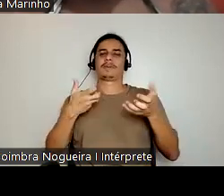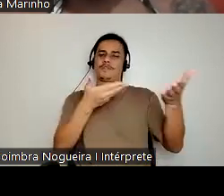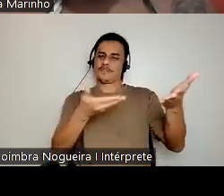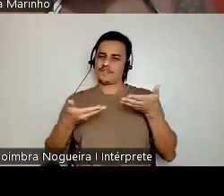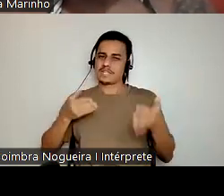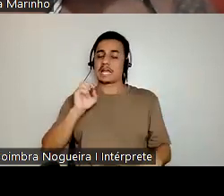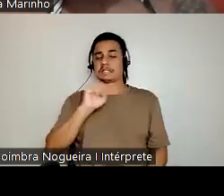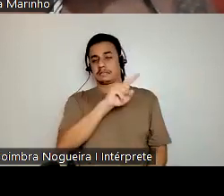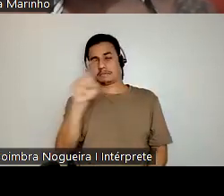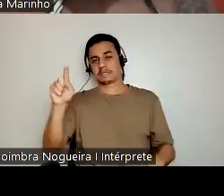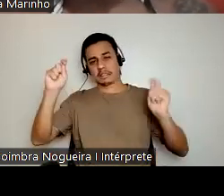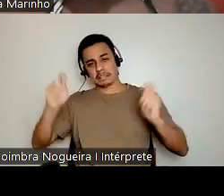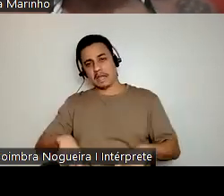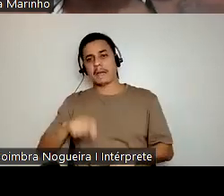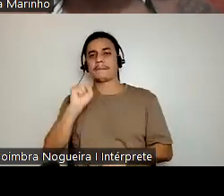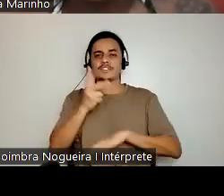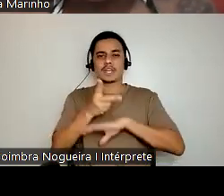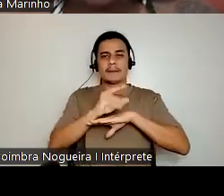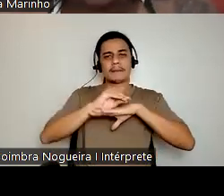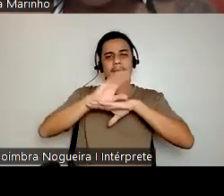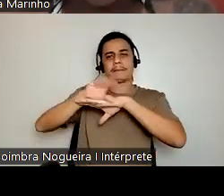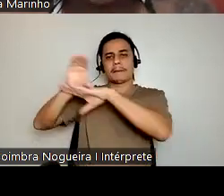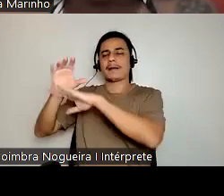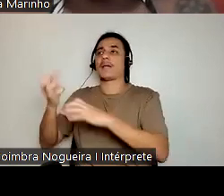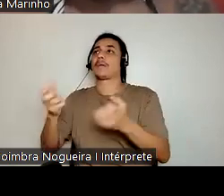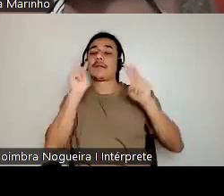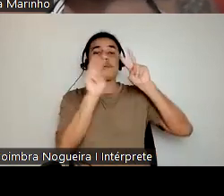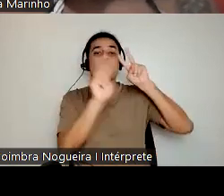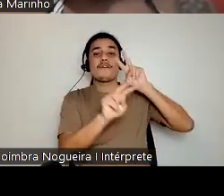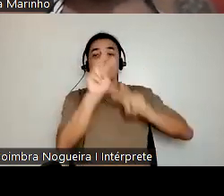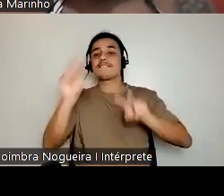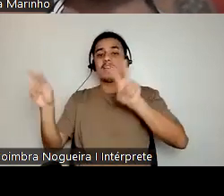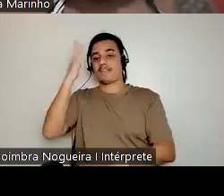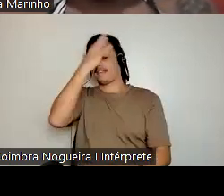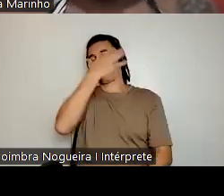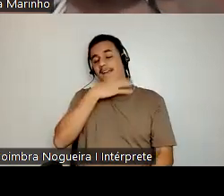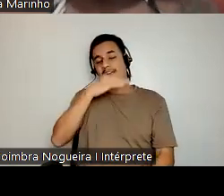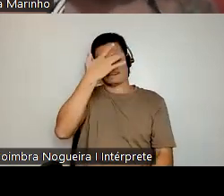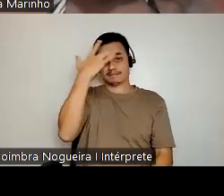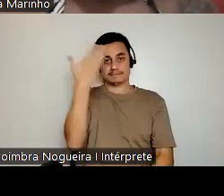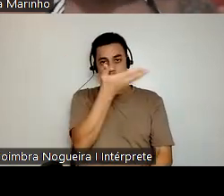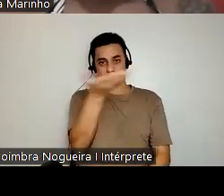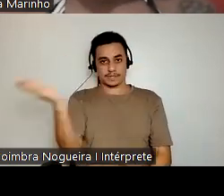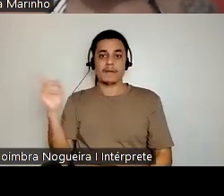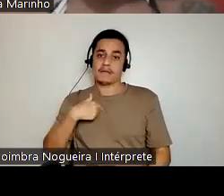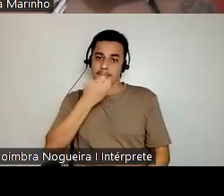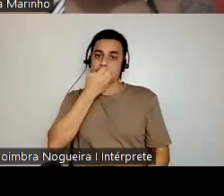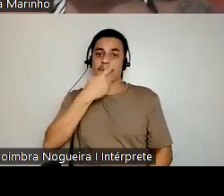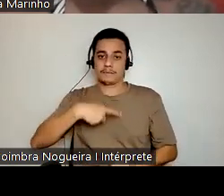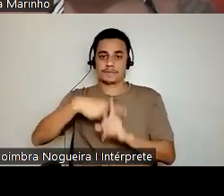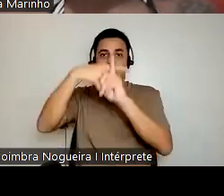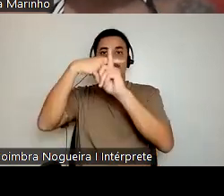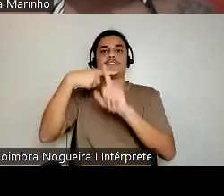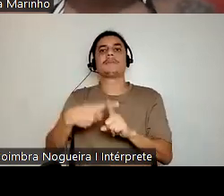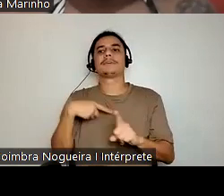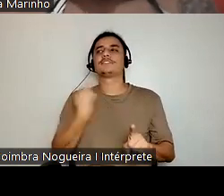puder e quiser, obviamente, abrir as câmeras, porque eu gosto de ver as pessoas quando eu estou falando, e é bom, porque a gente vai vendo também, vai